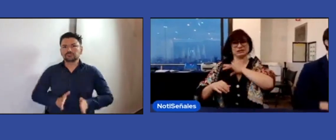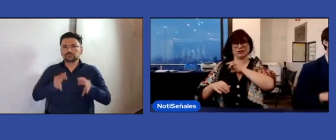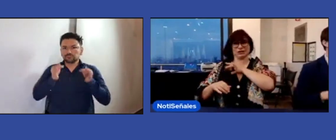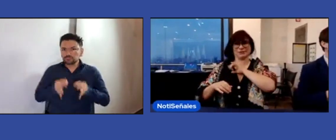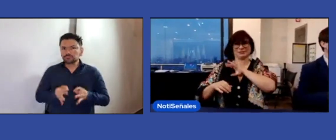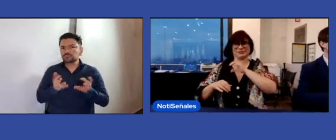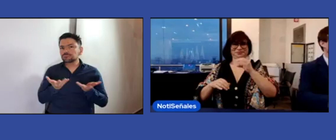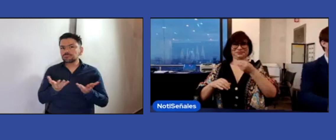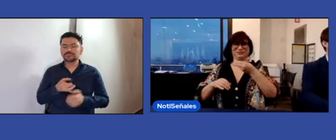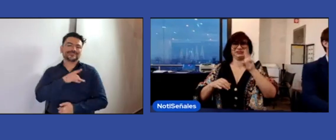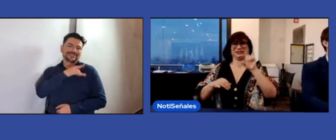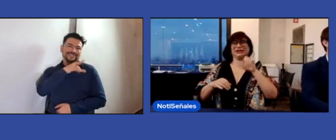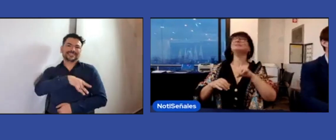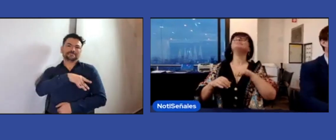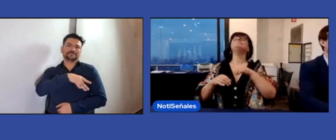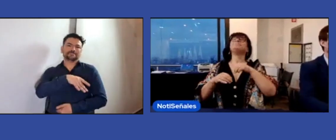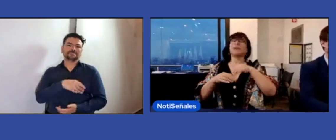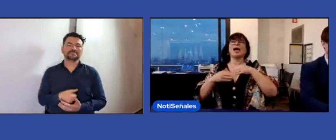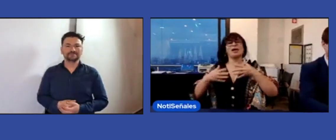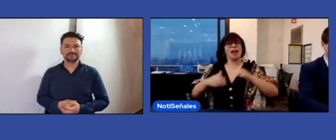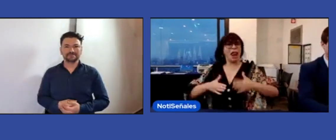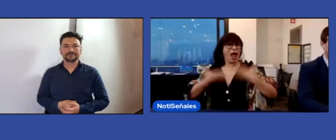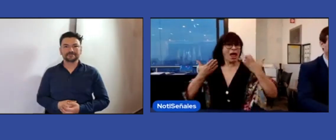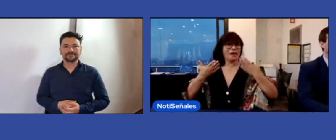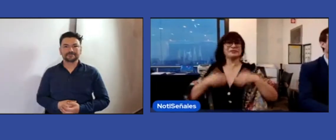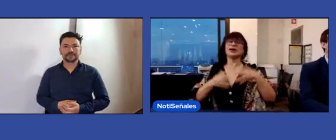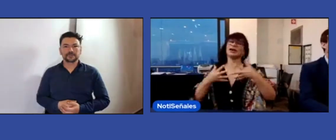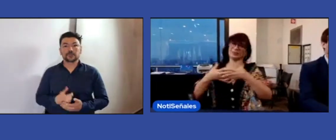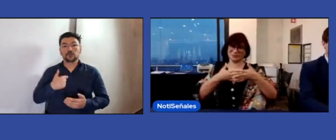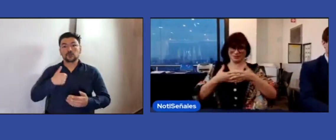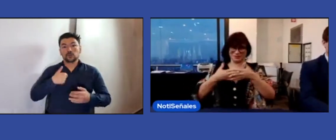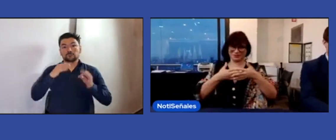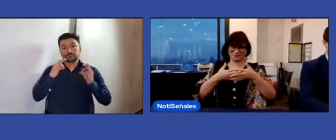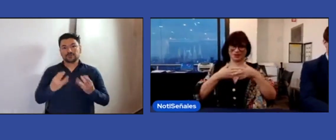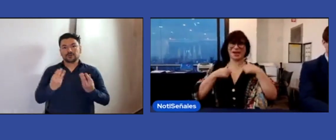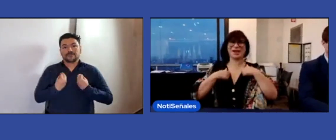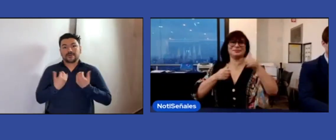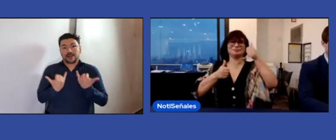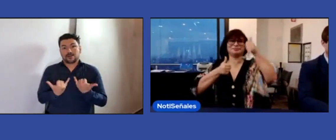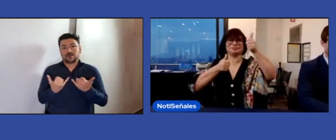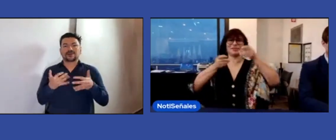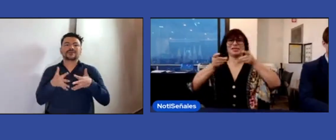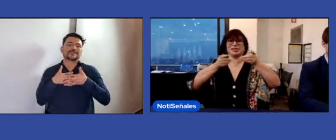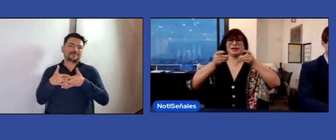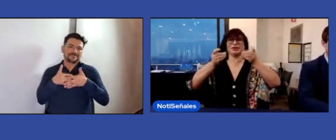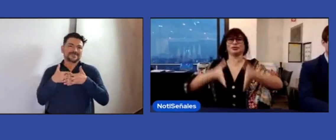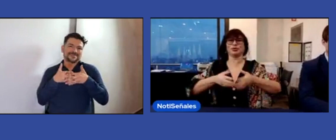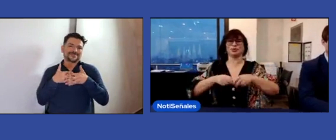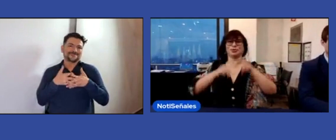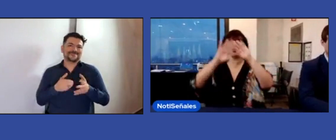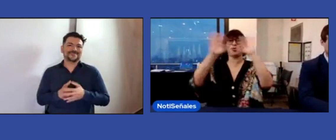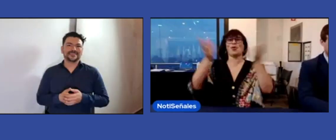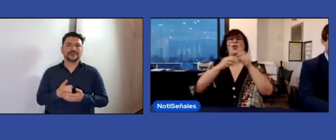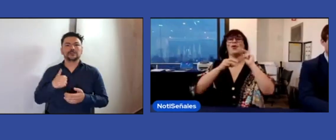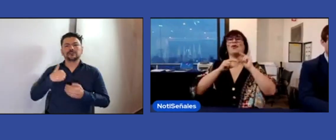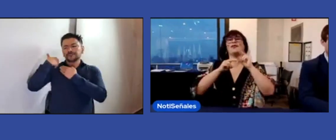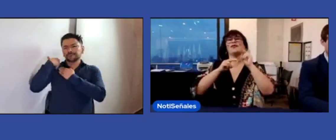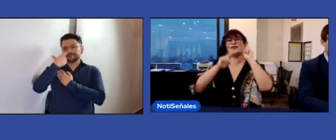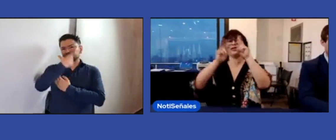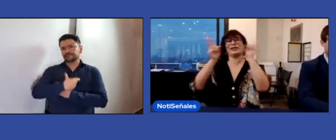Nací en Chile y he vivido en los Estados Unidos. En este momento soy